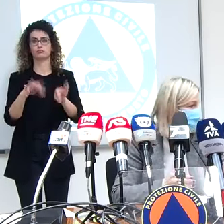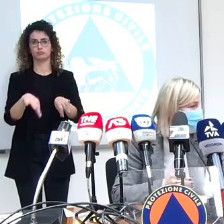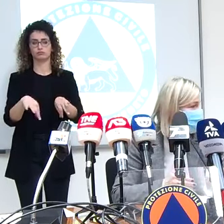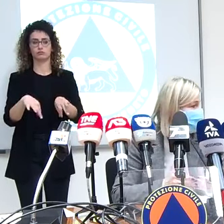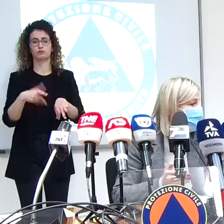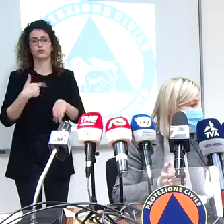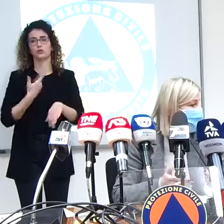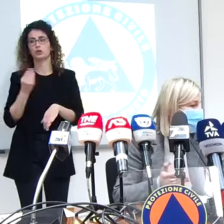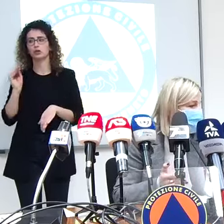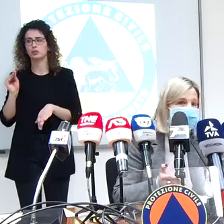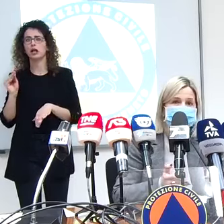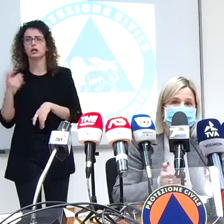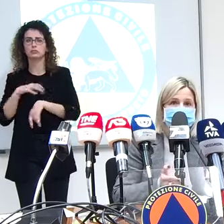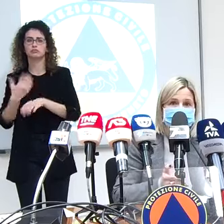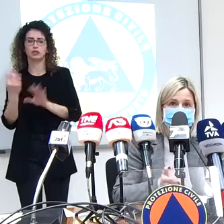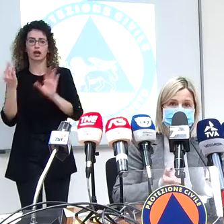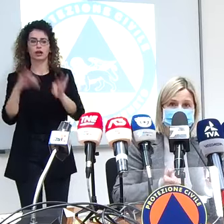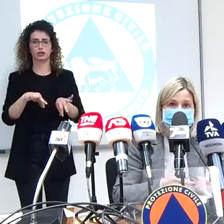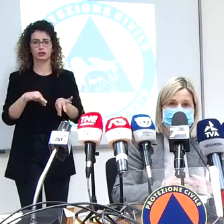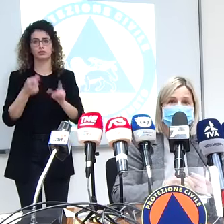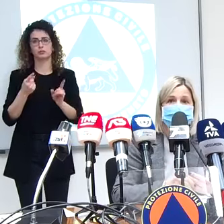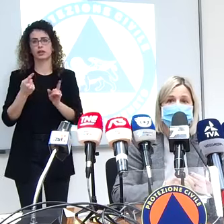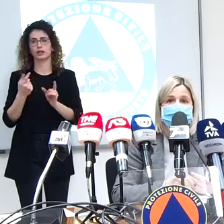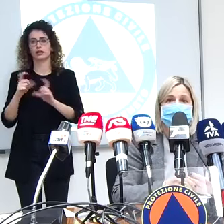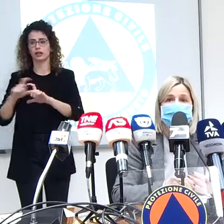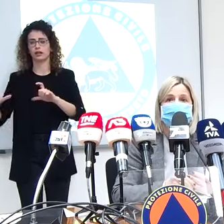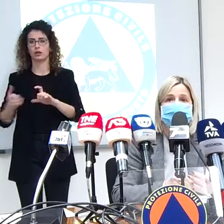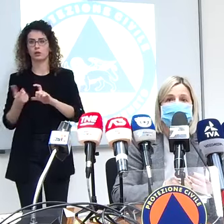facciamo richiesta e in base ai quantitativi che ci sono